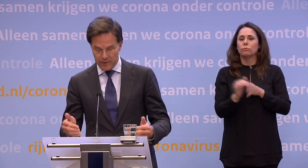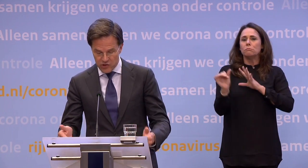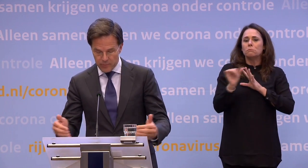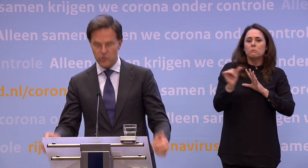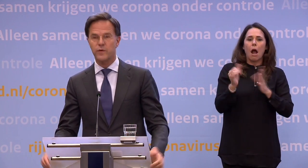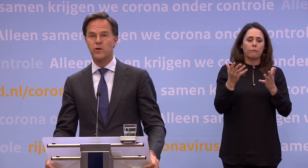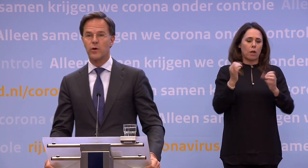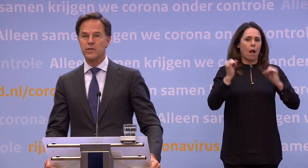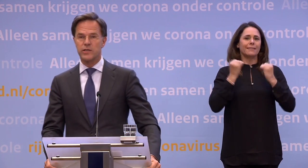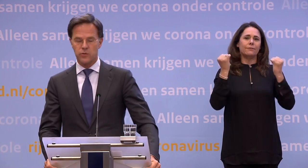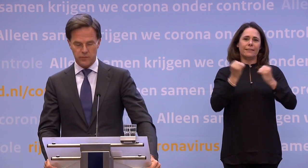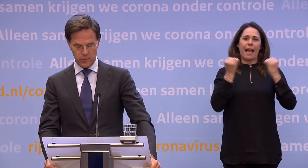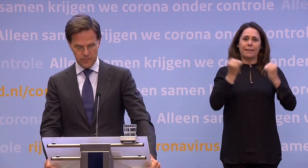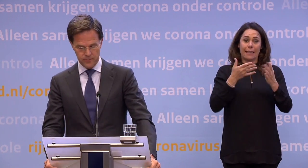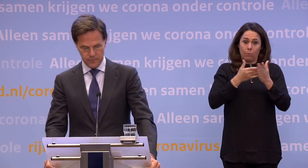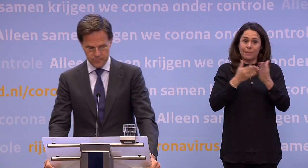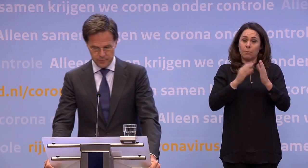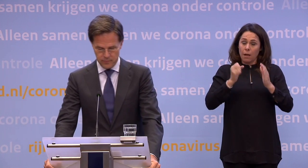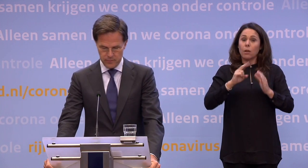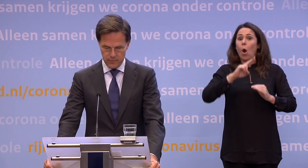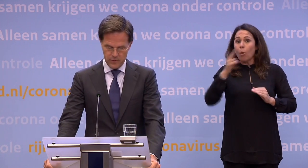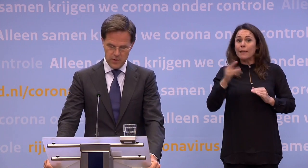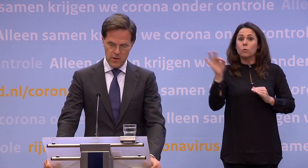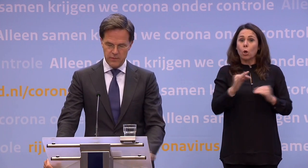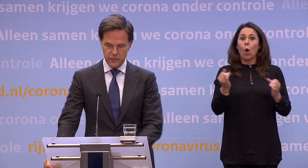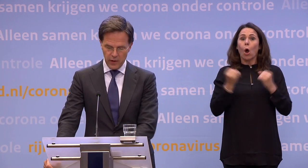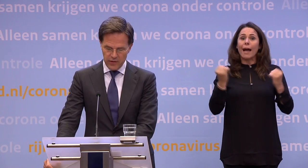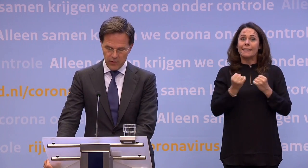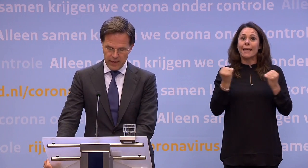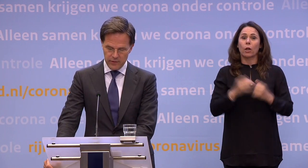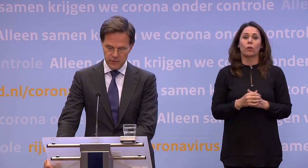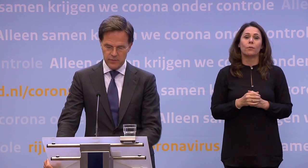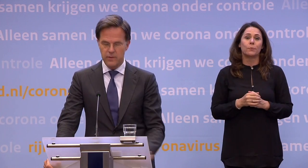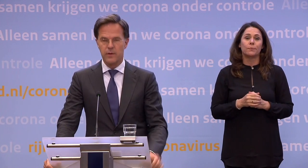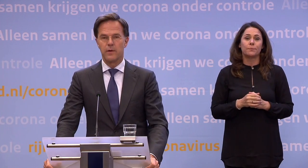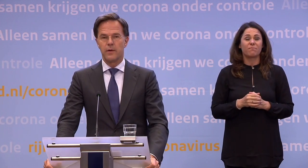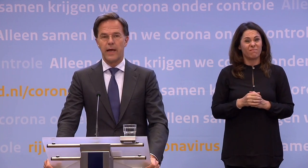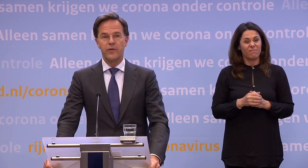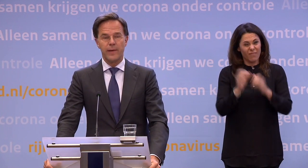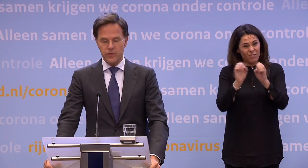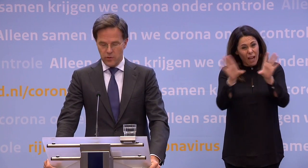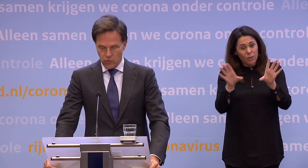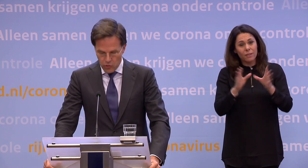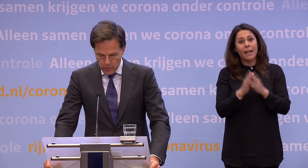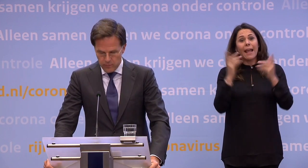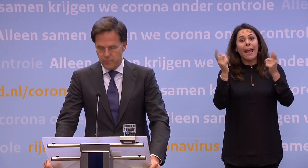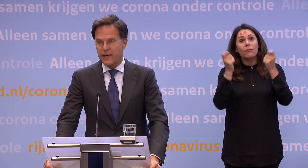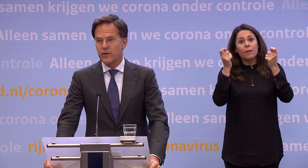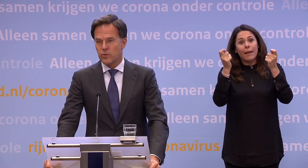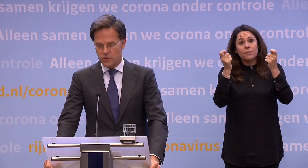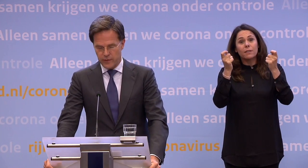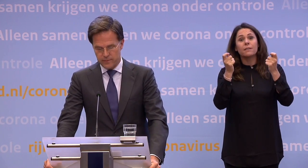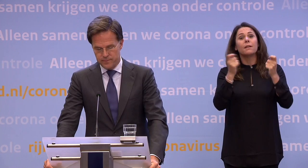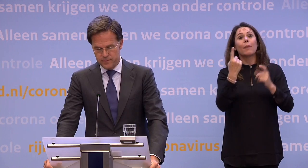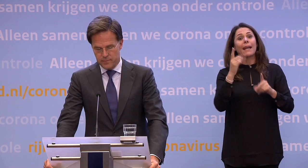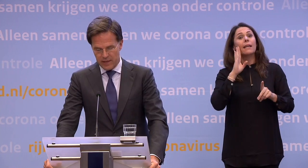in principe dus weer georganiseerd kunnen worden. Want voor alle duidelijkheid, evenementen kunnen per